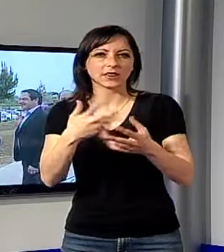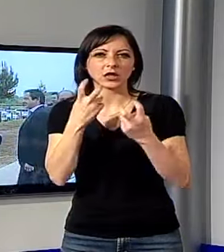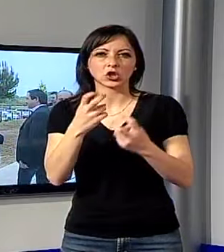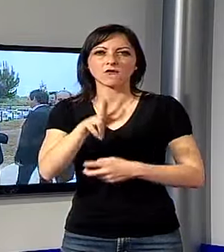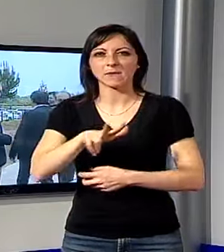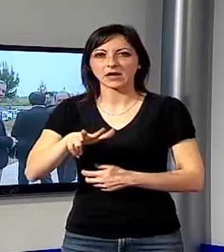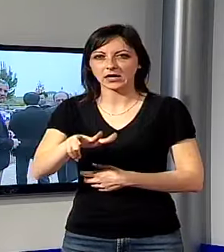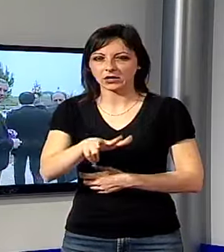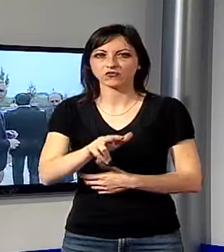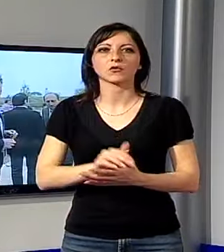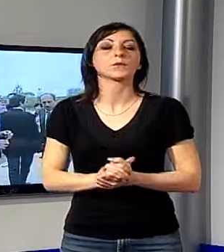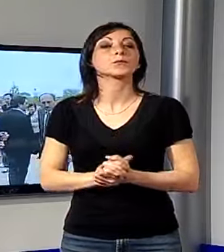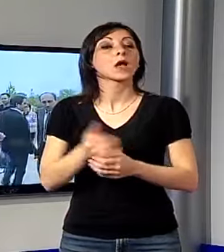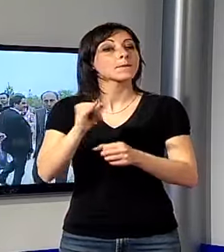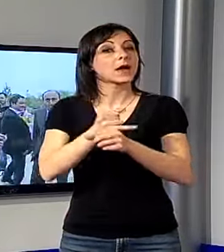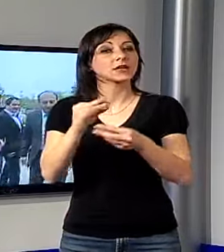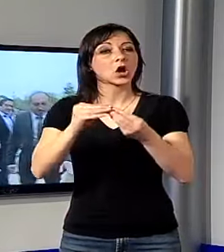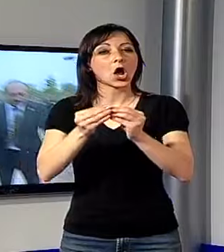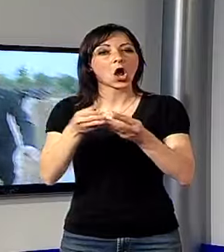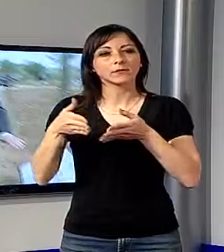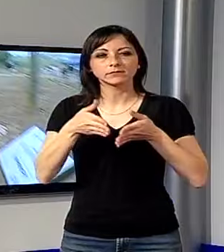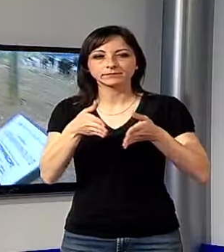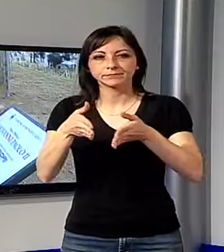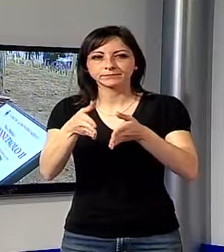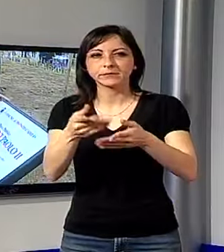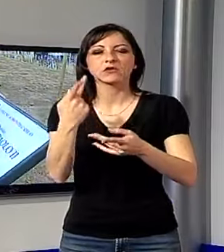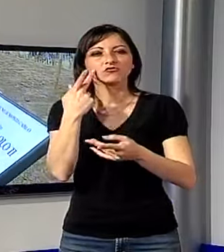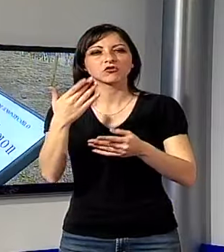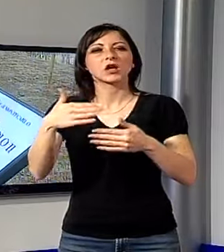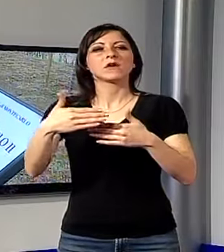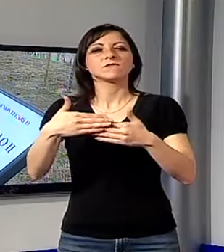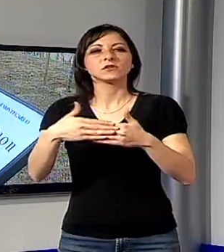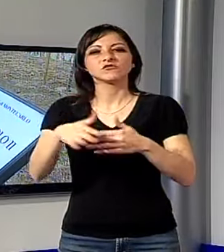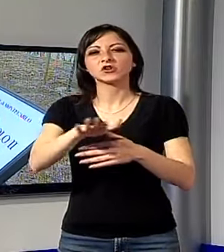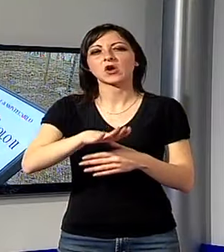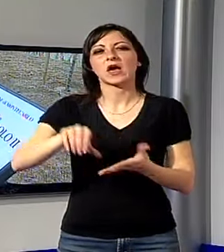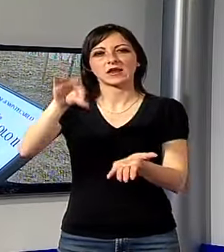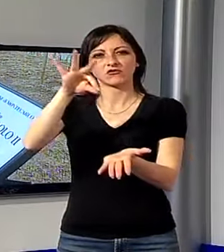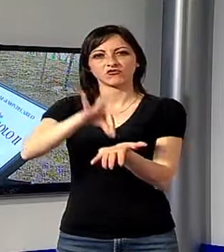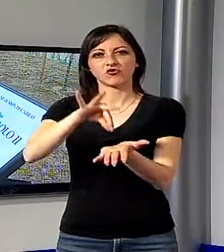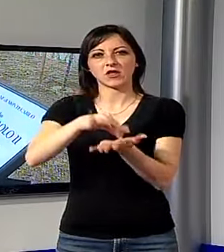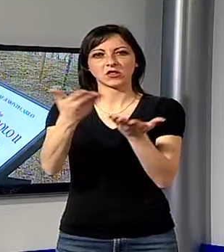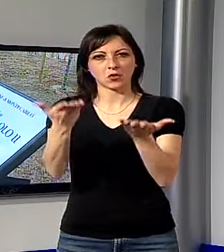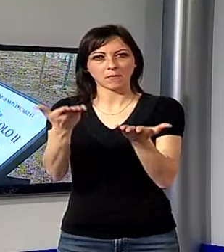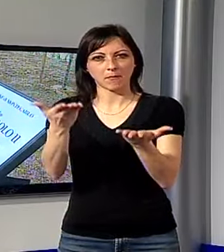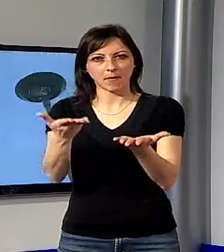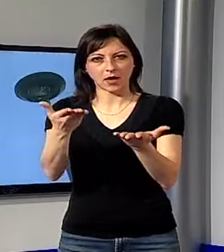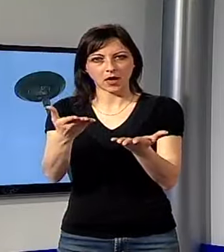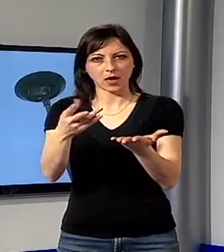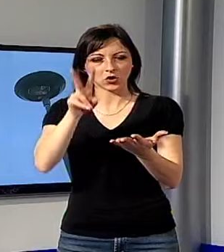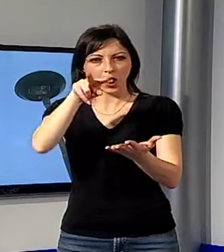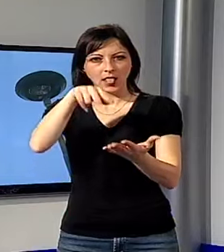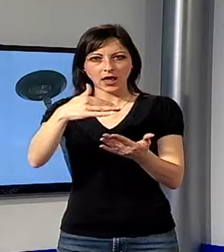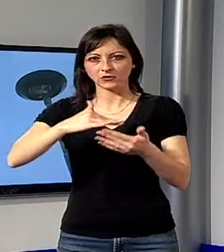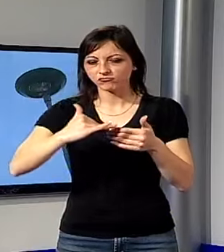Particolare l'opera di finitura del camminamento pedonale, dove attorno alla zona centrale del parco spicca sulla pavimentazione